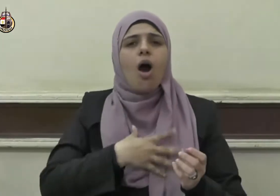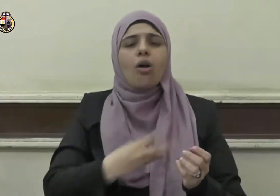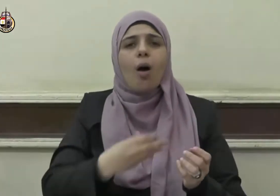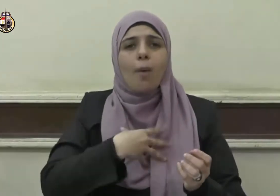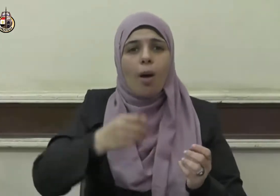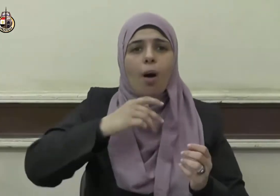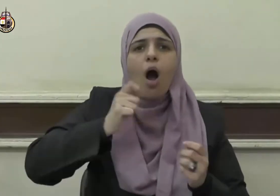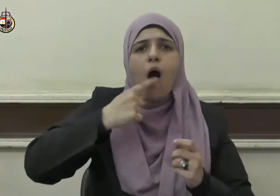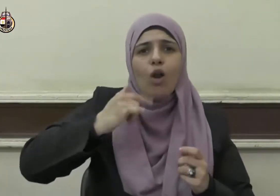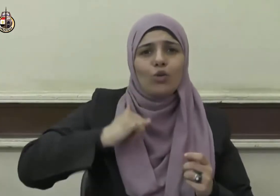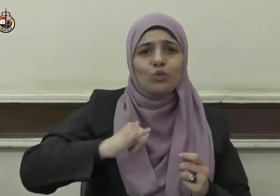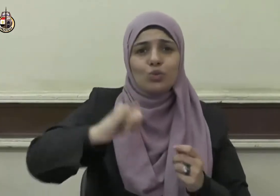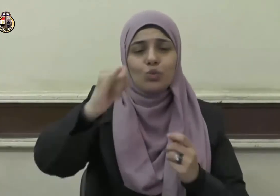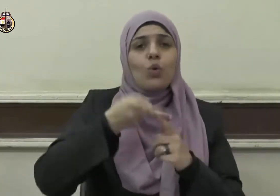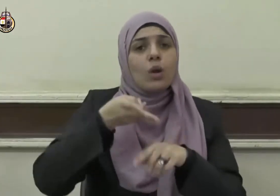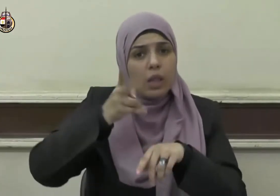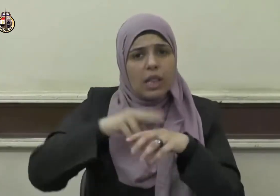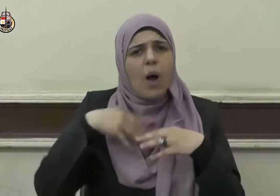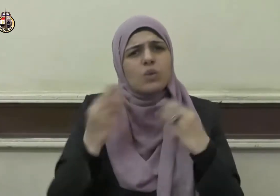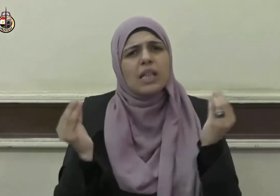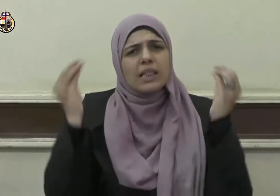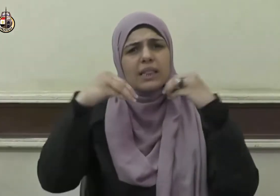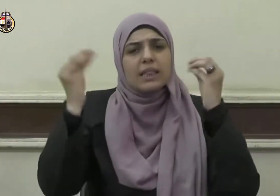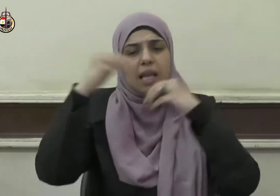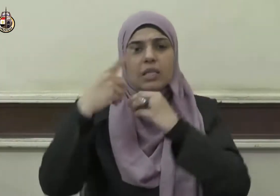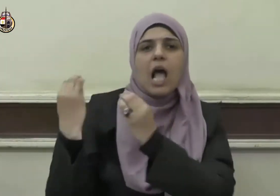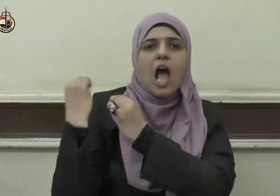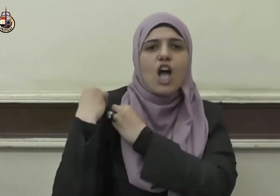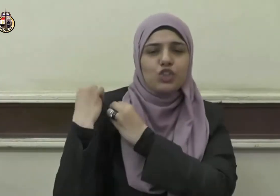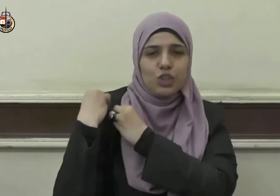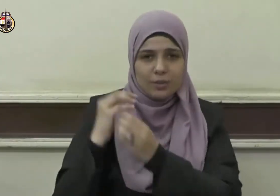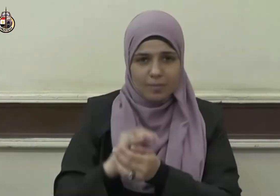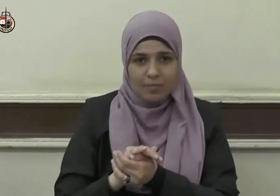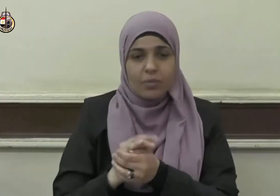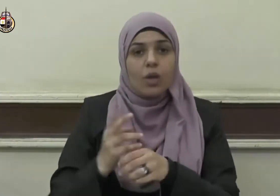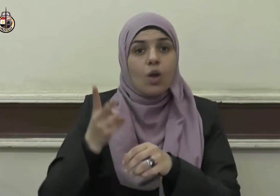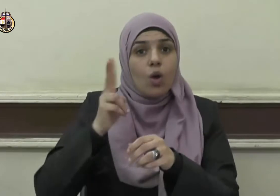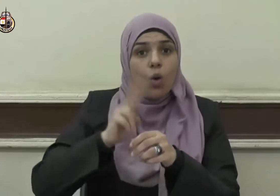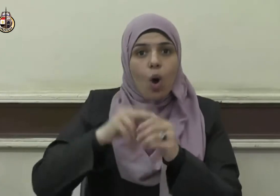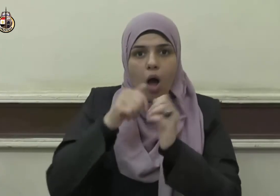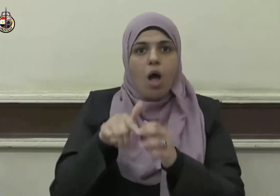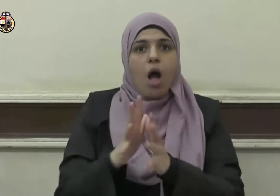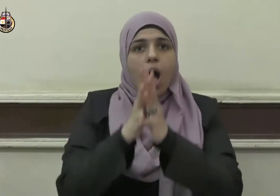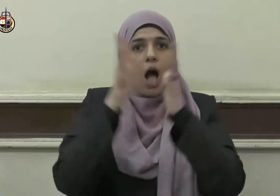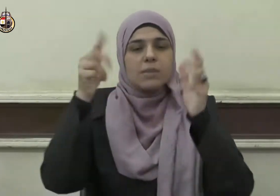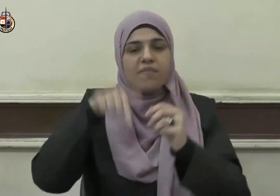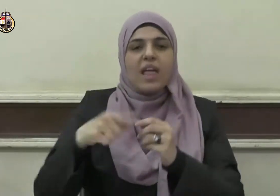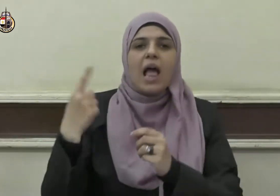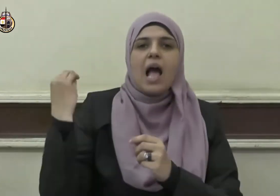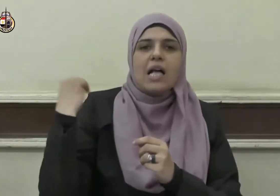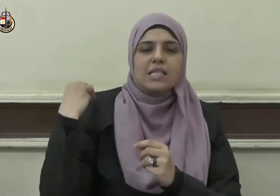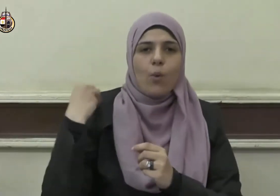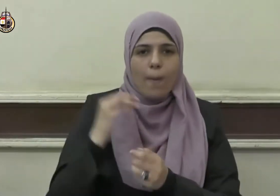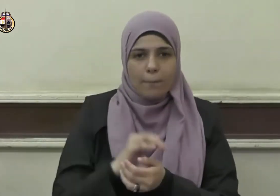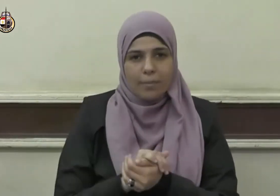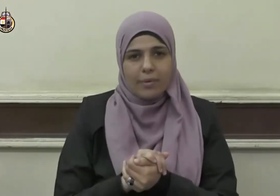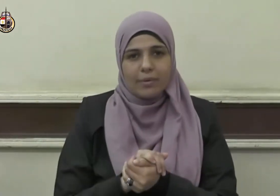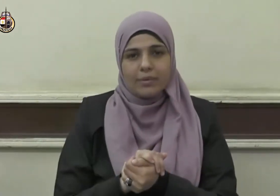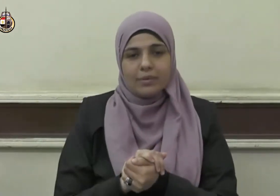ويتضاعف فيها الأجر ويعظم فيها الثوال يقول